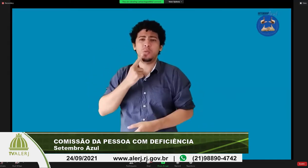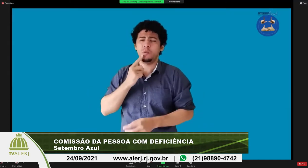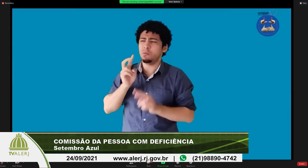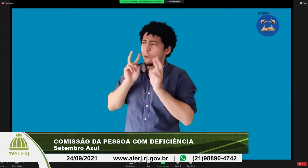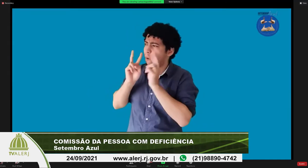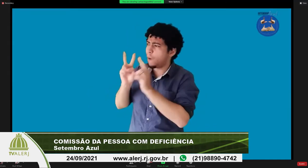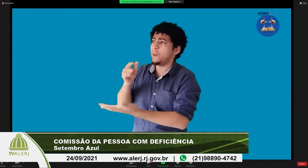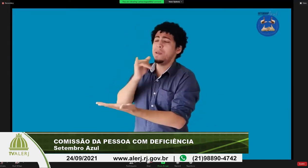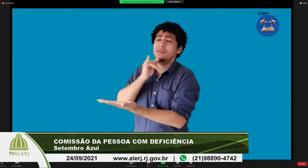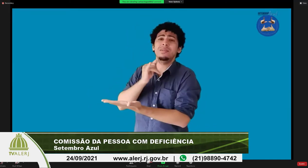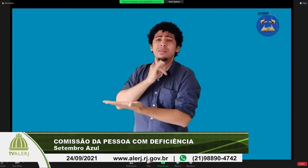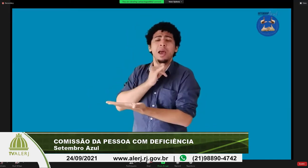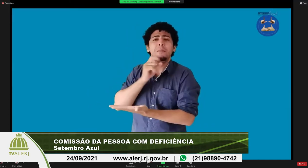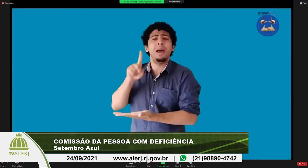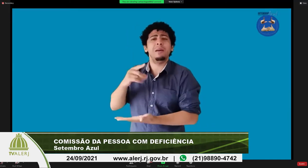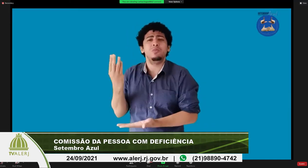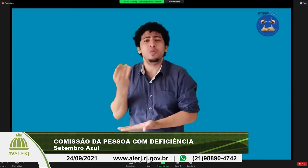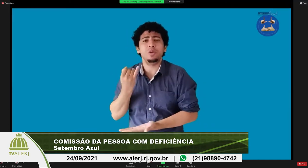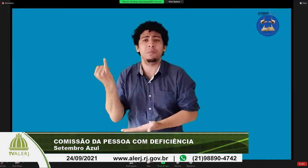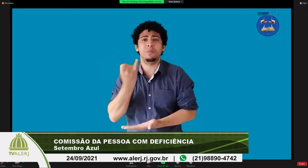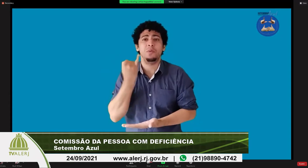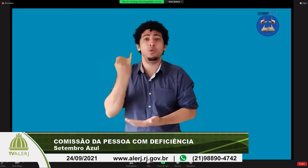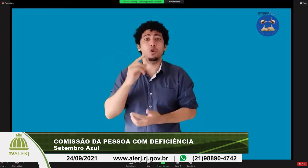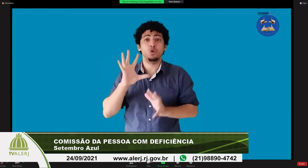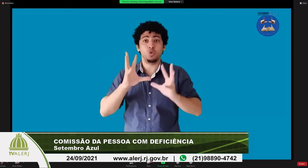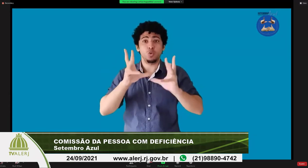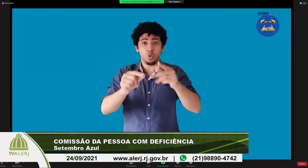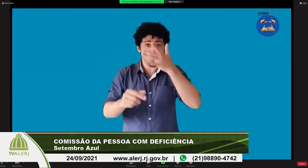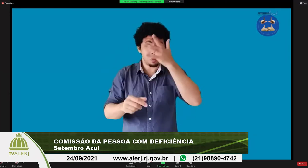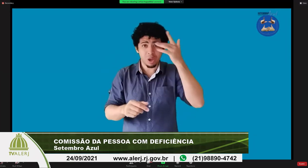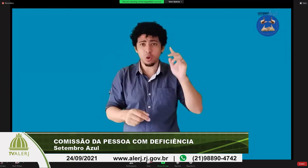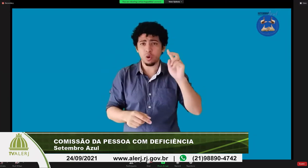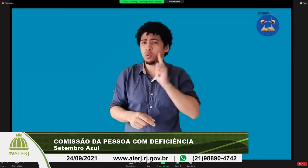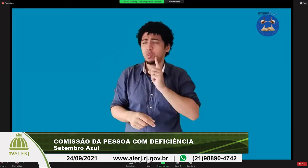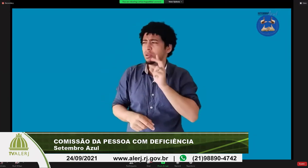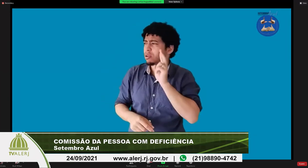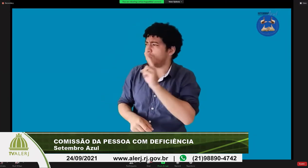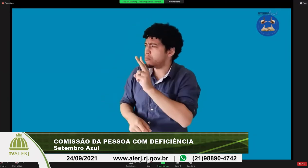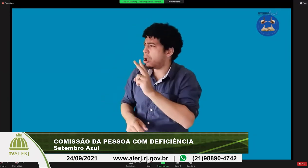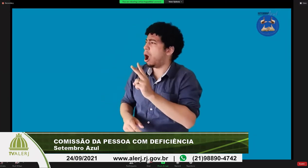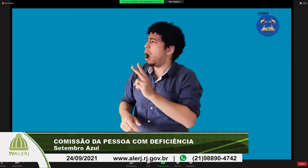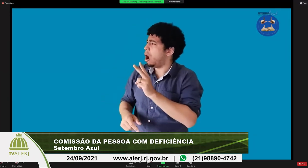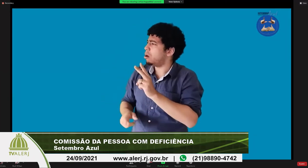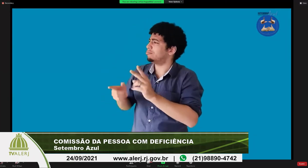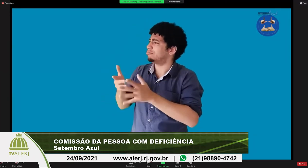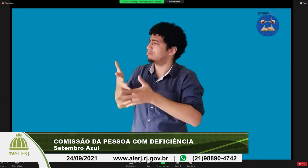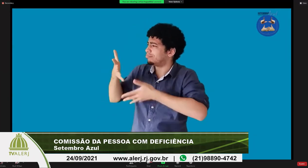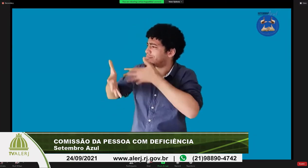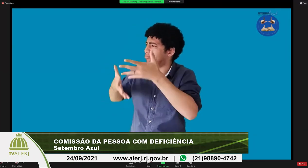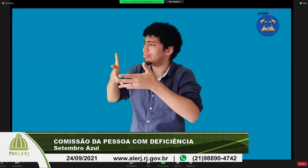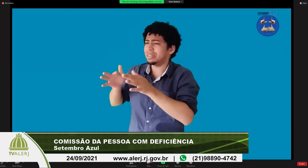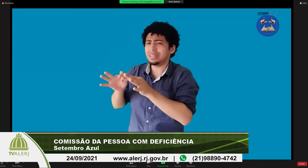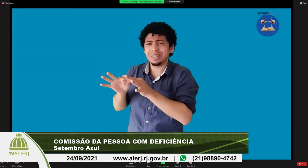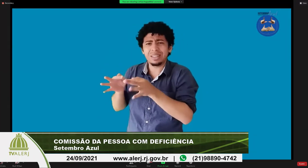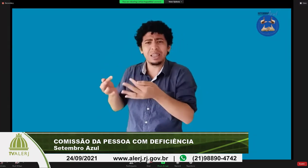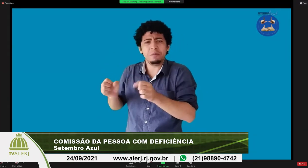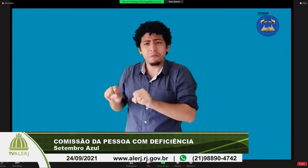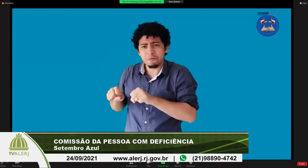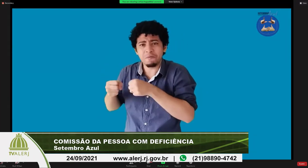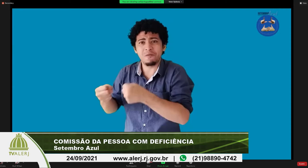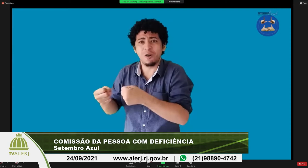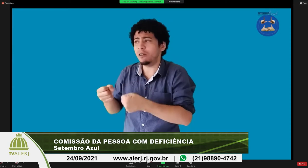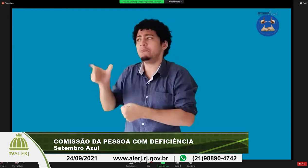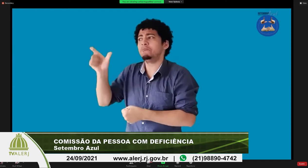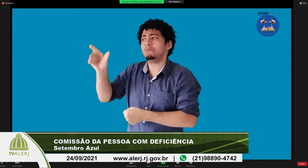um vídeo em Libras para a comunidade surda e a gente pode perceber que isso é muito importante porque todas as pessoas surdas possam perceber entender o